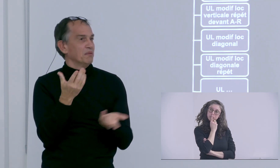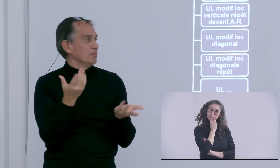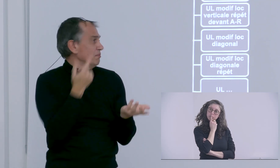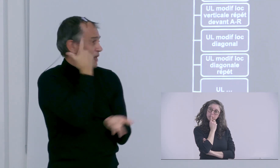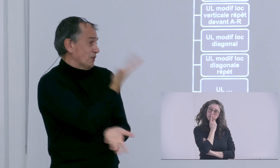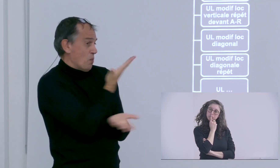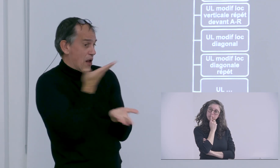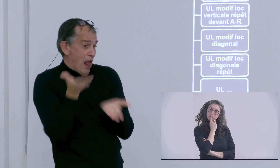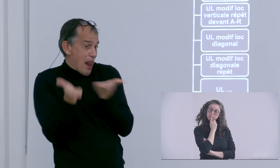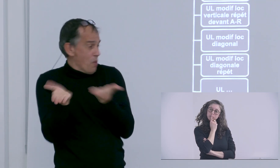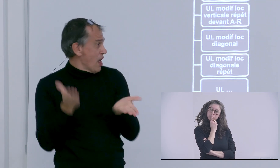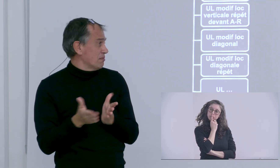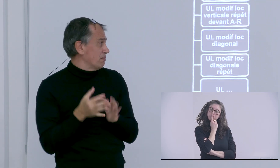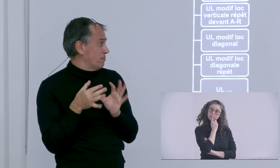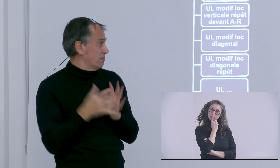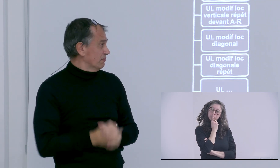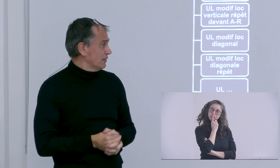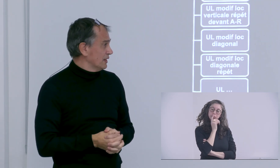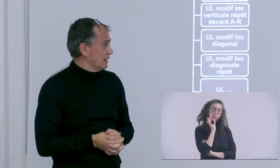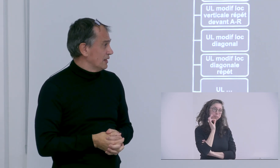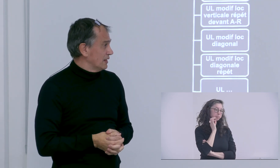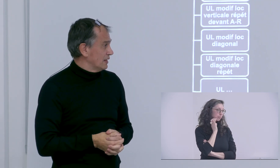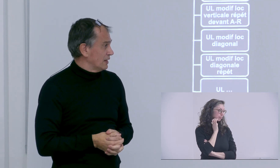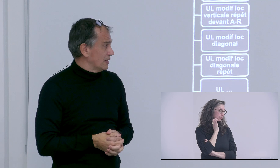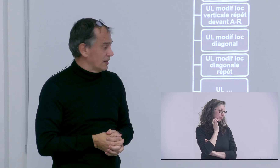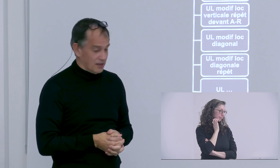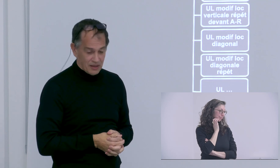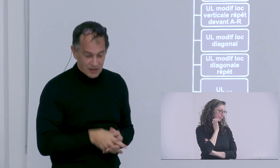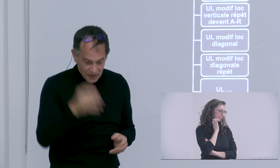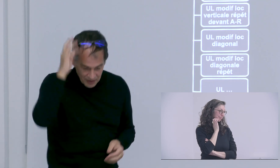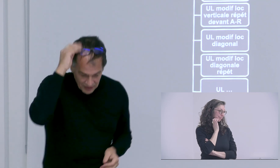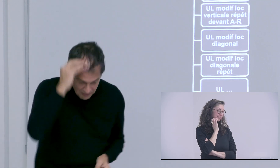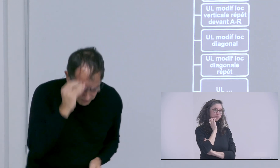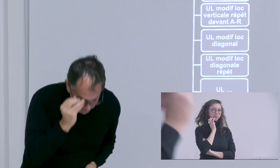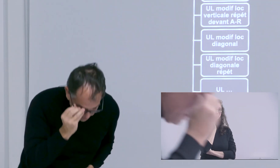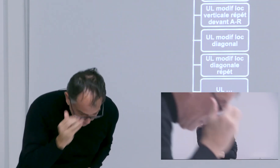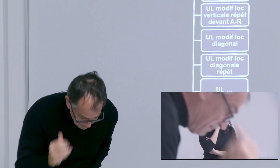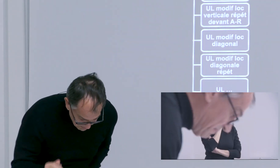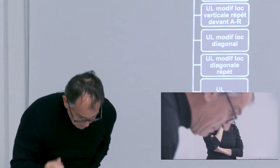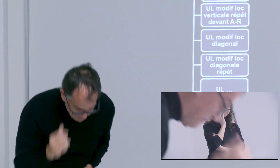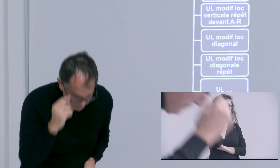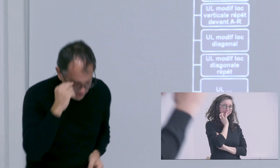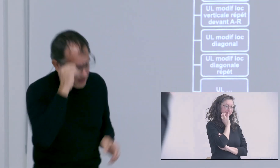je pense que ce sont des questions qui m'intéresseraient est-ce que vous avez déjà eu une approche de cette nature-là ?